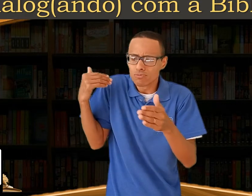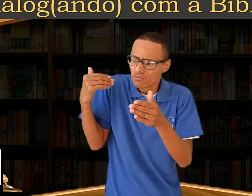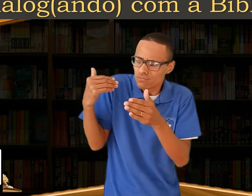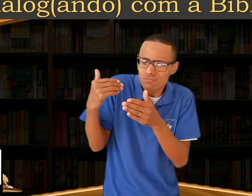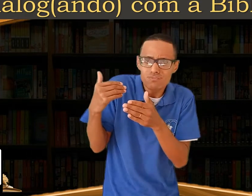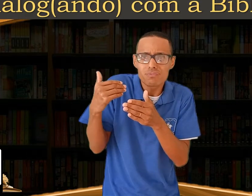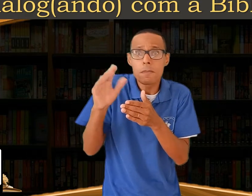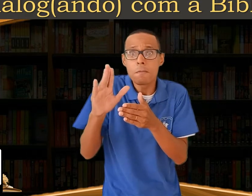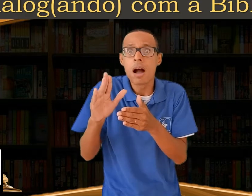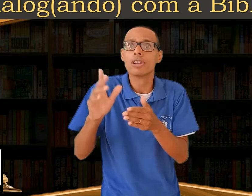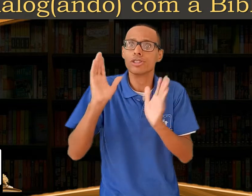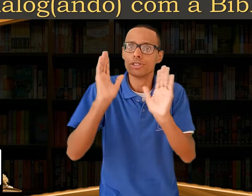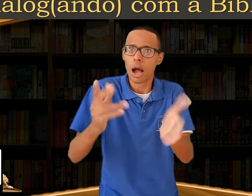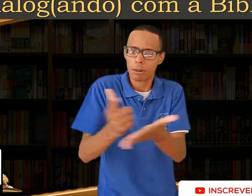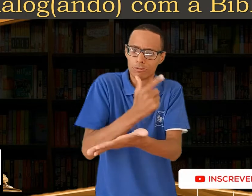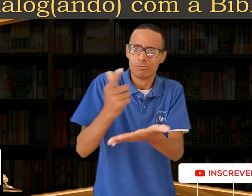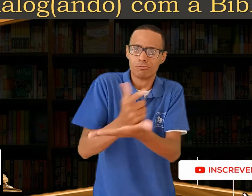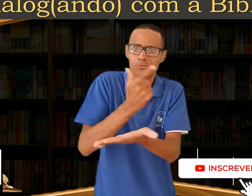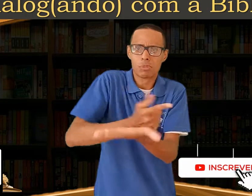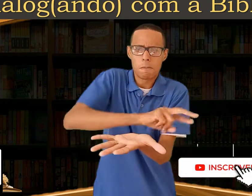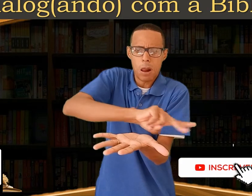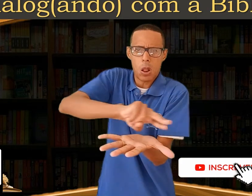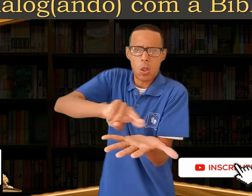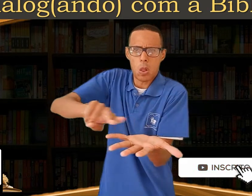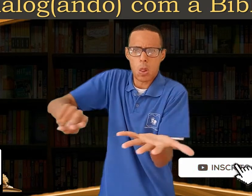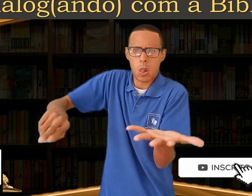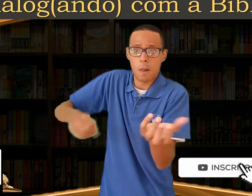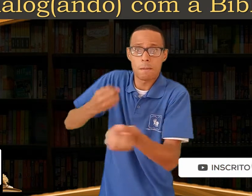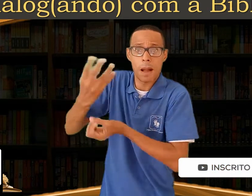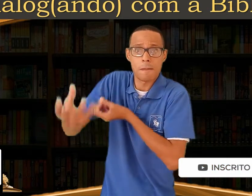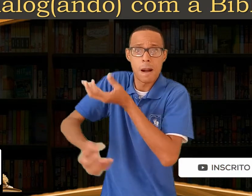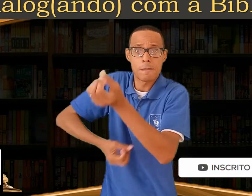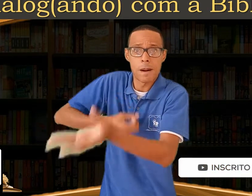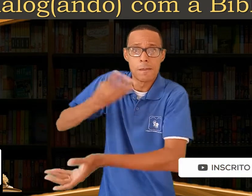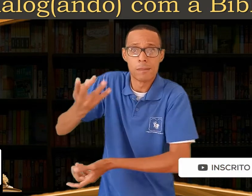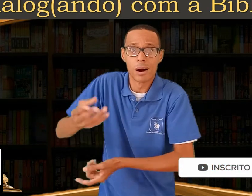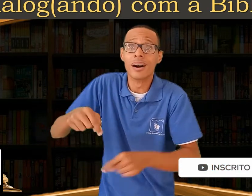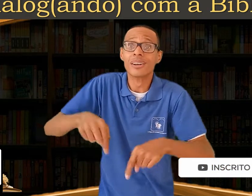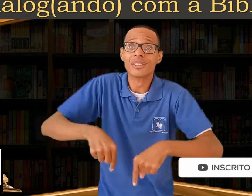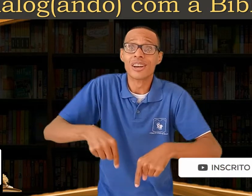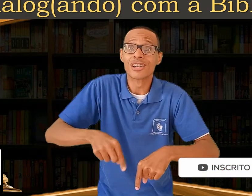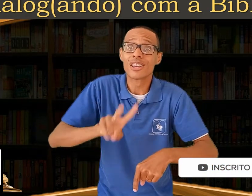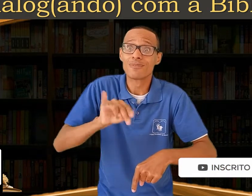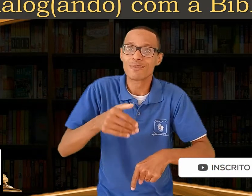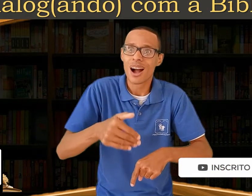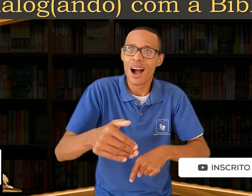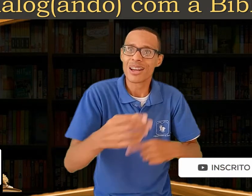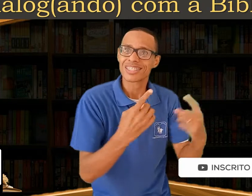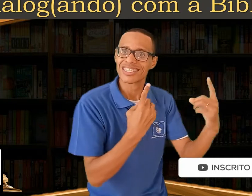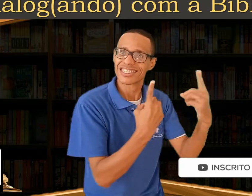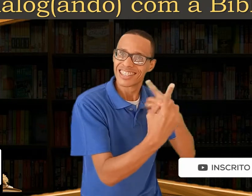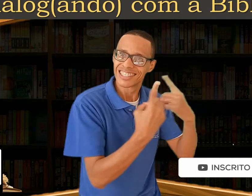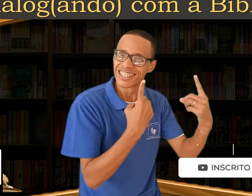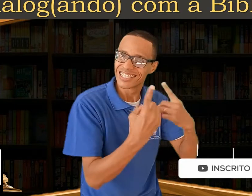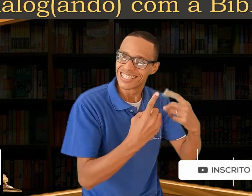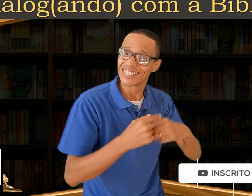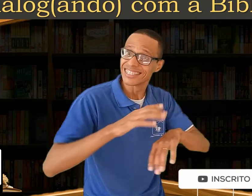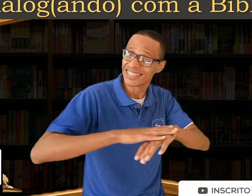de sinais? E é sobre uma delas que teremos o prazer de dialogar com o nosso próximo